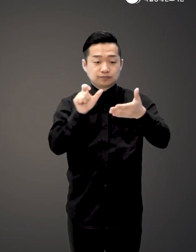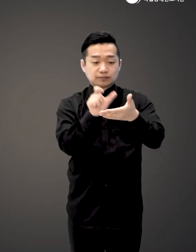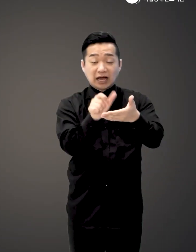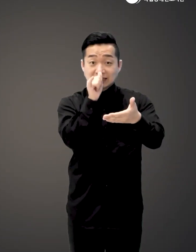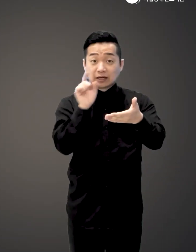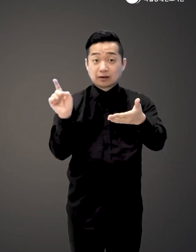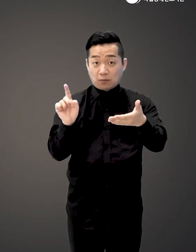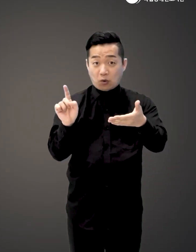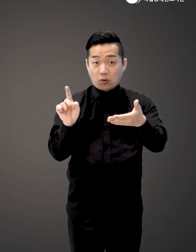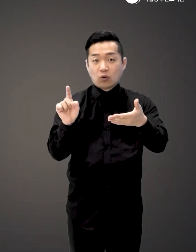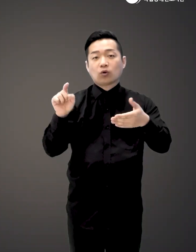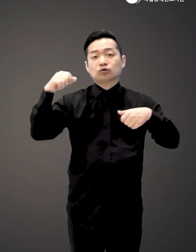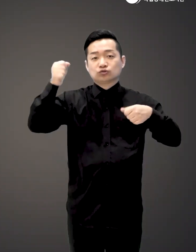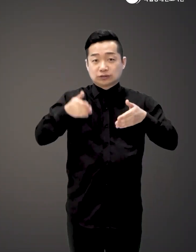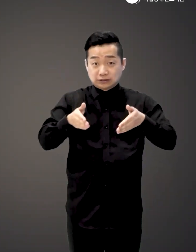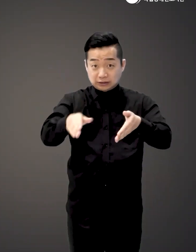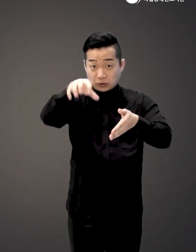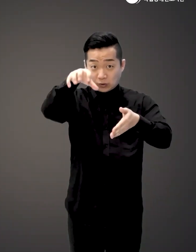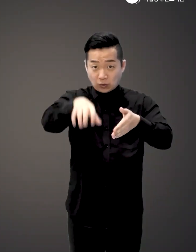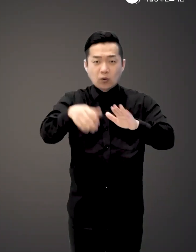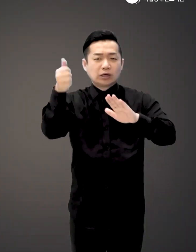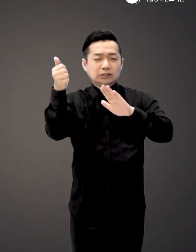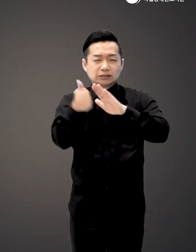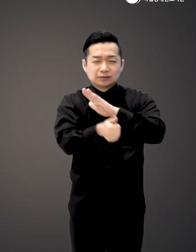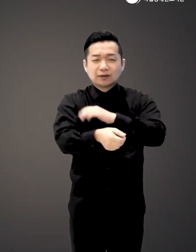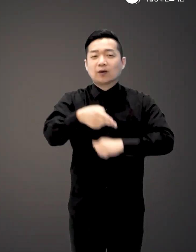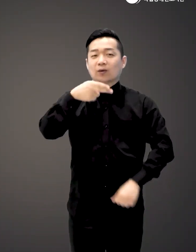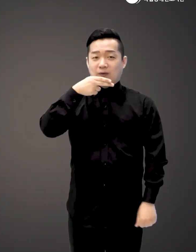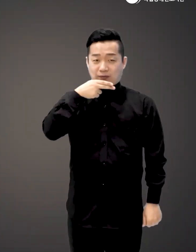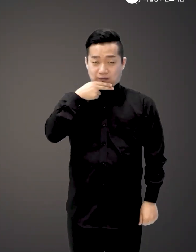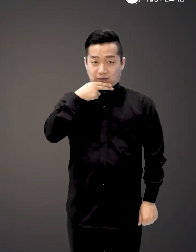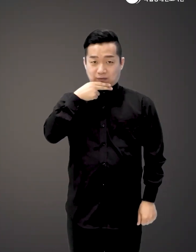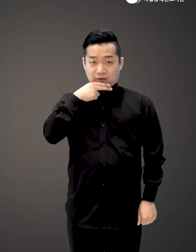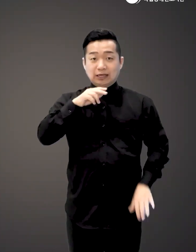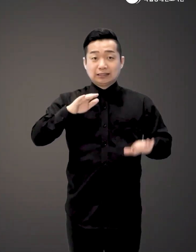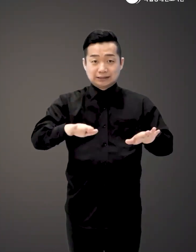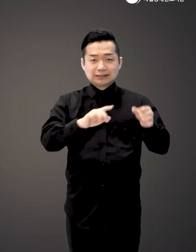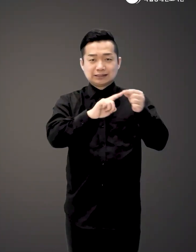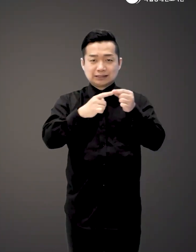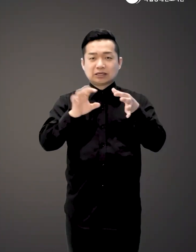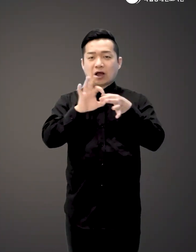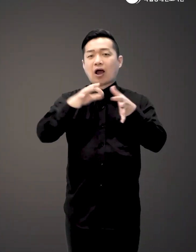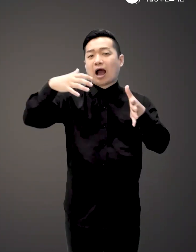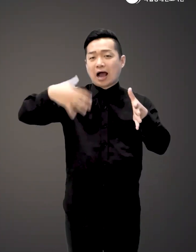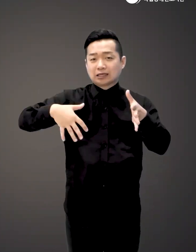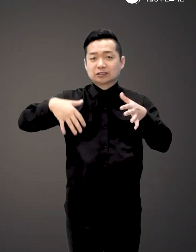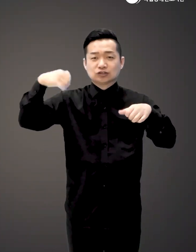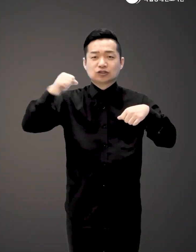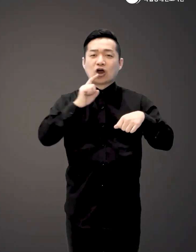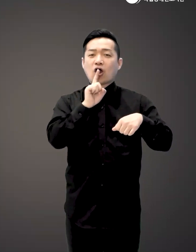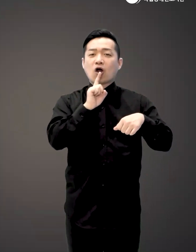있습니다 춤의 길 위에는 실패한 작품이란 없다 아직 글로 연결되지 않은 춤의 언어만이 있다